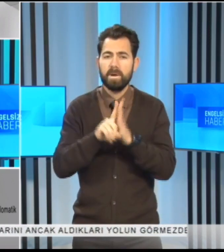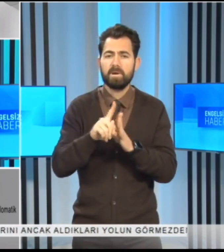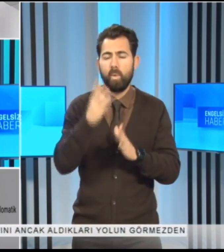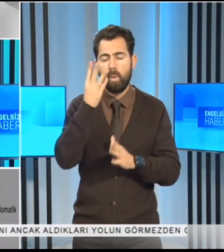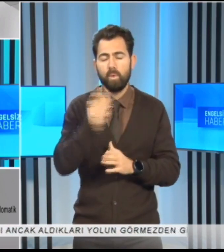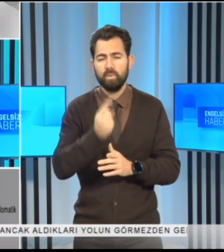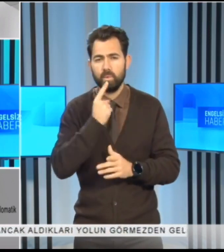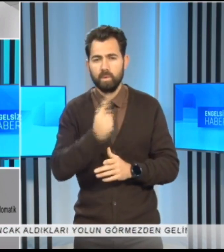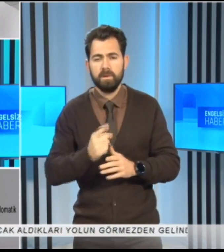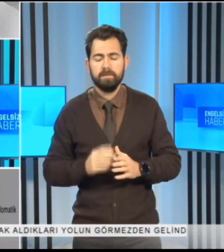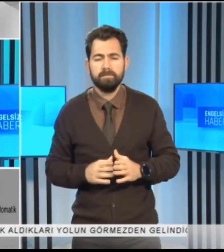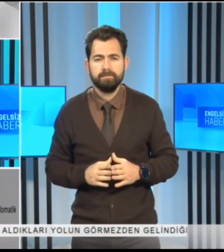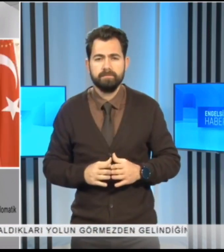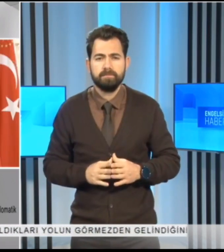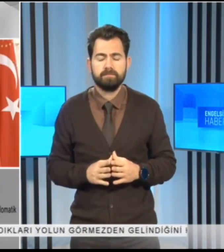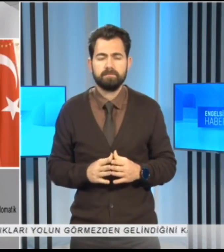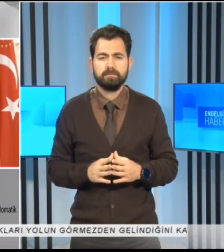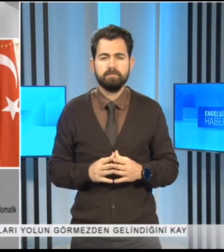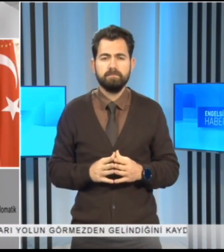olduğuna işaret etti.